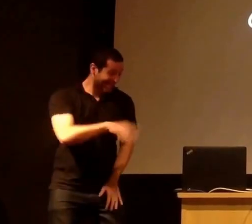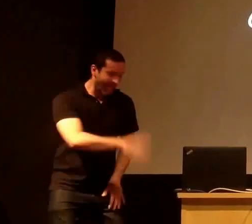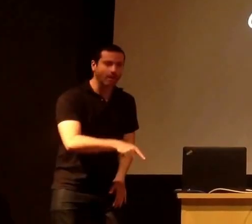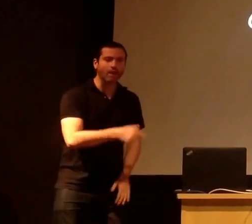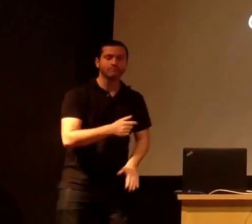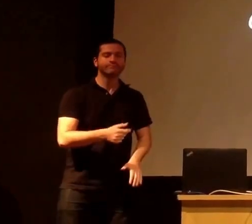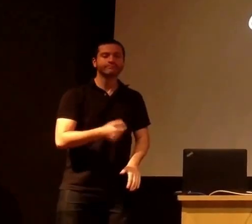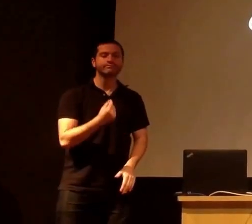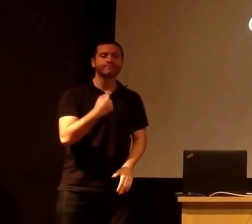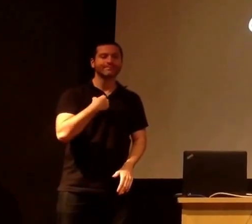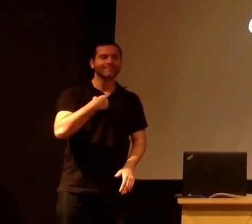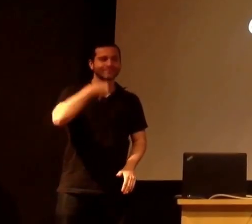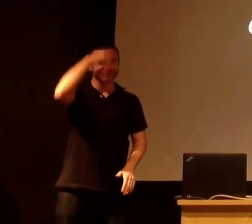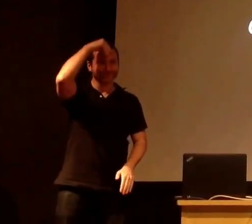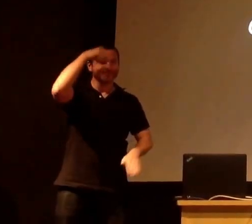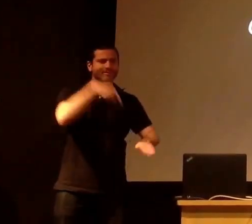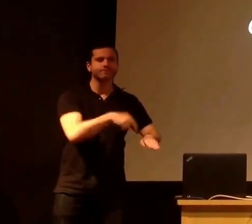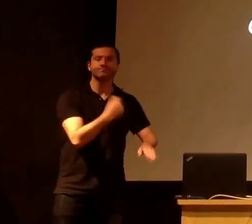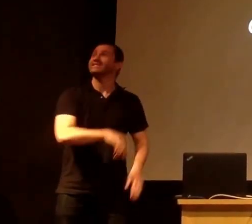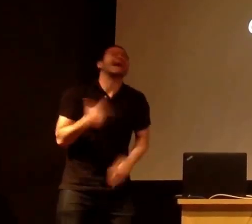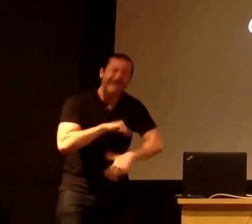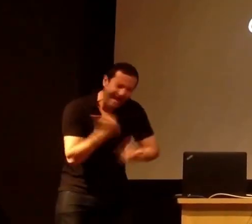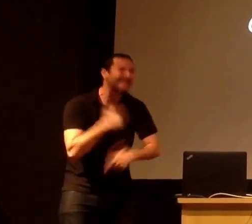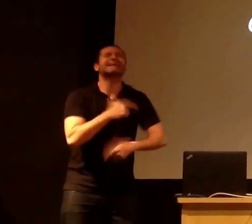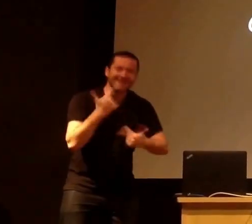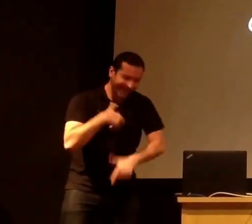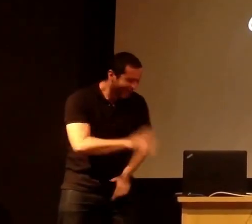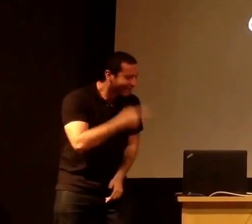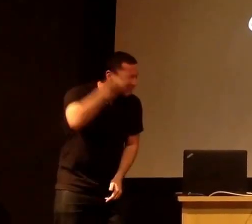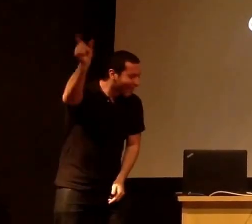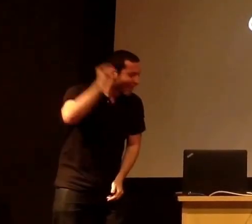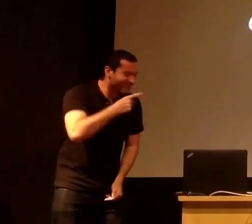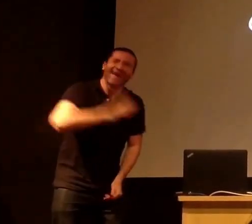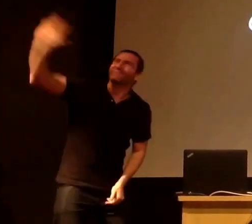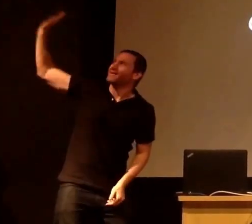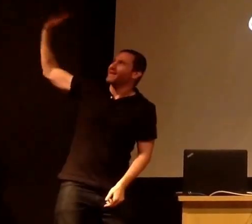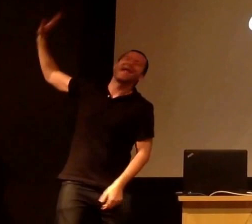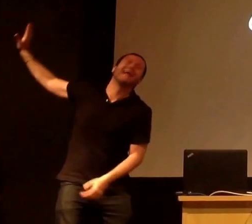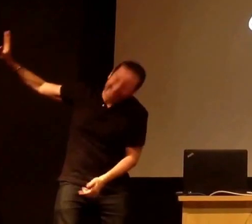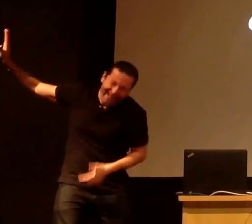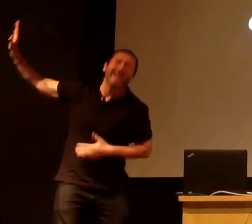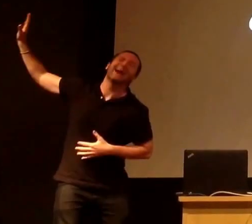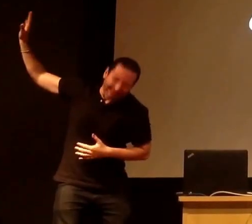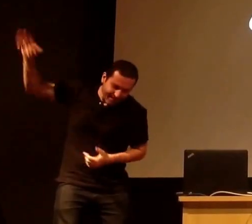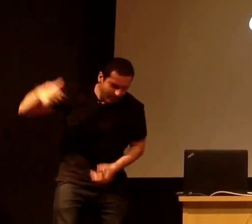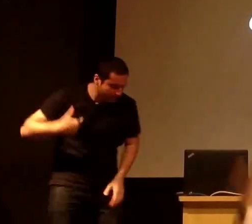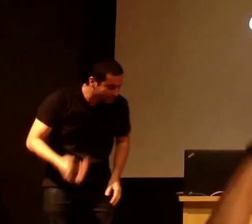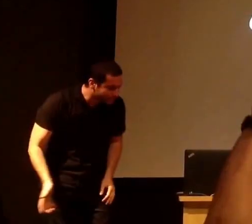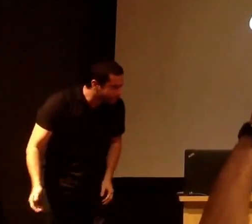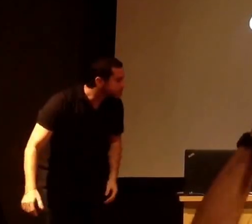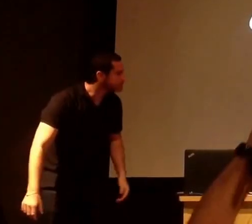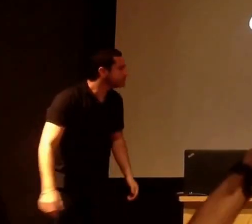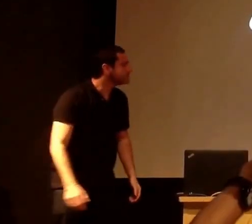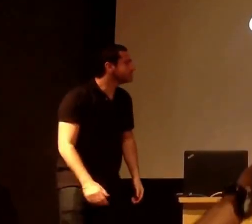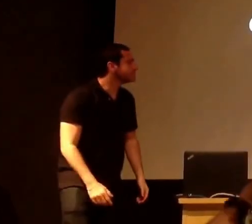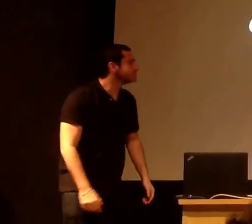de novo. E aí a gente perguntou para o meu sobrinho, o meu sobrinho que também estava rindo, a gente perguntou, o que estava rindo? Ele falou, espera um pouco, deixa que a imagem rir agora.